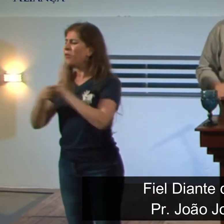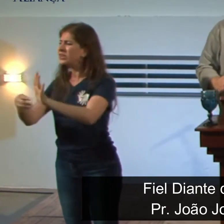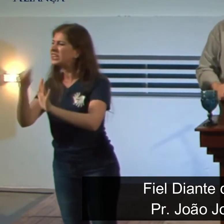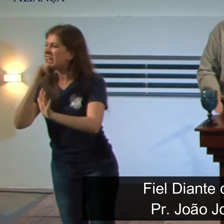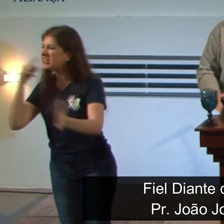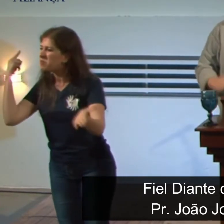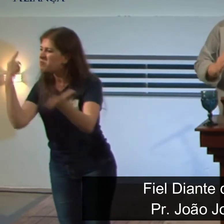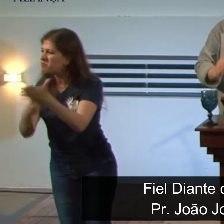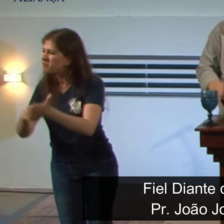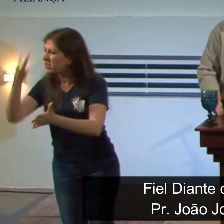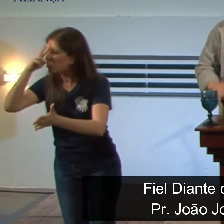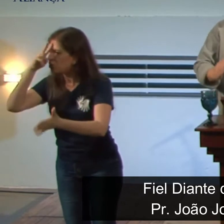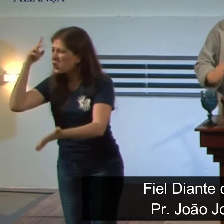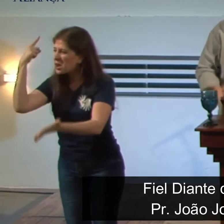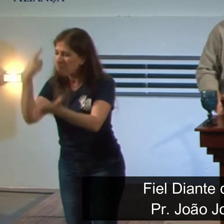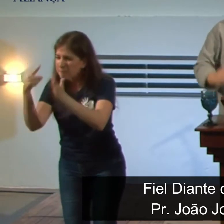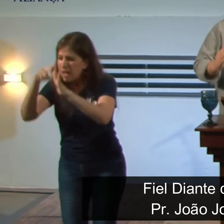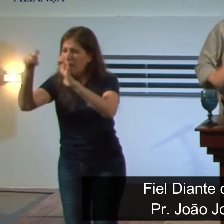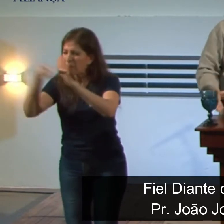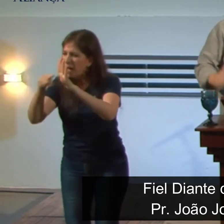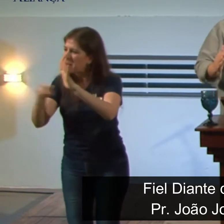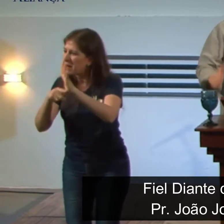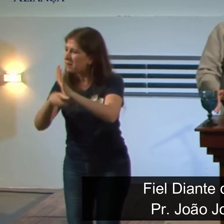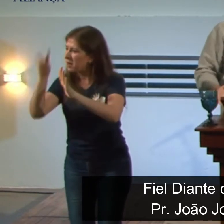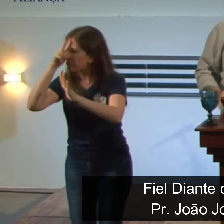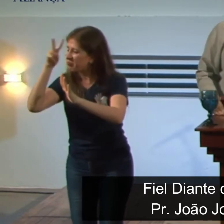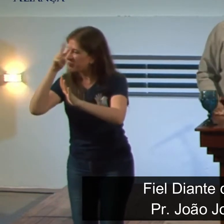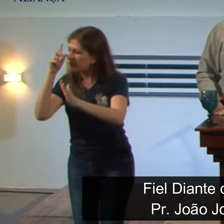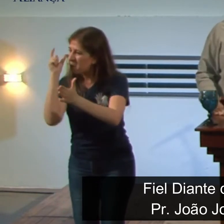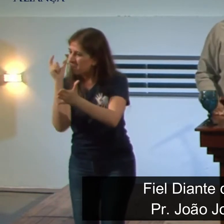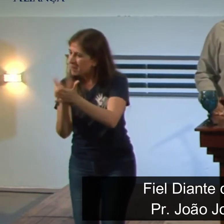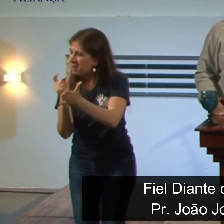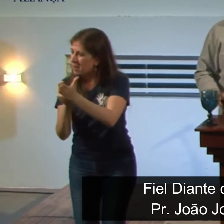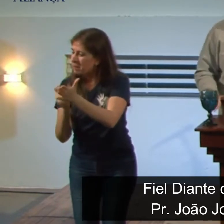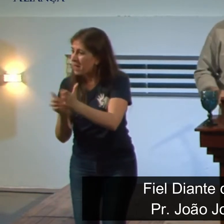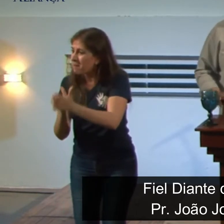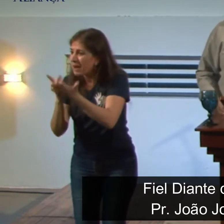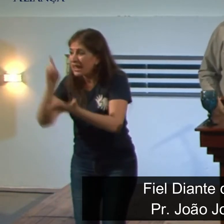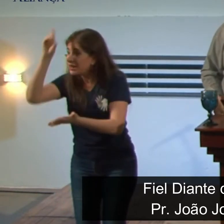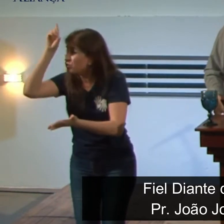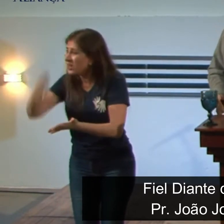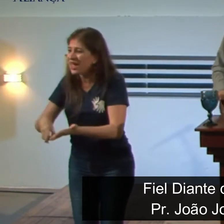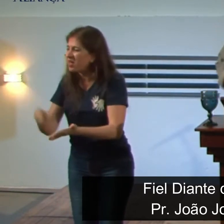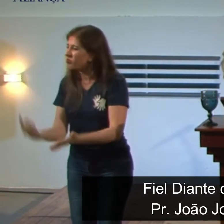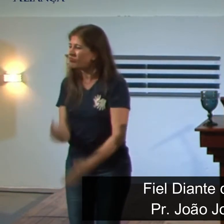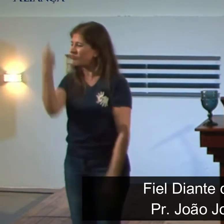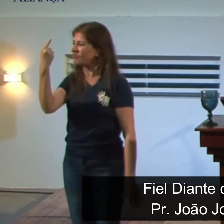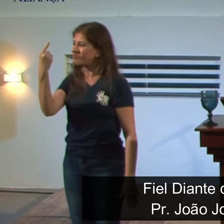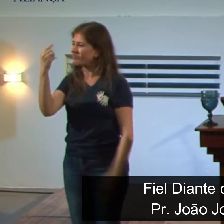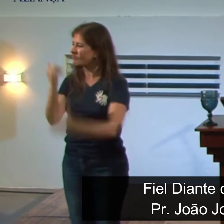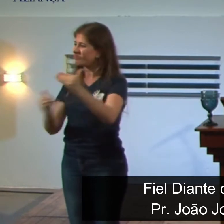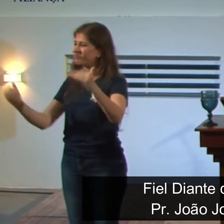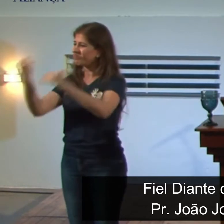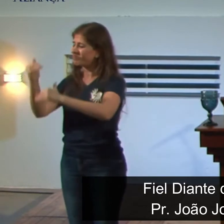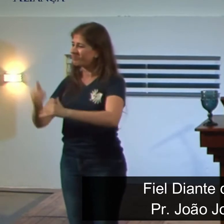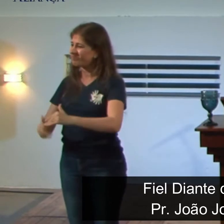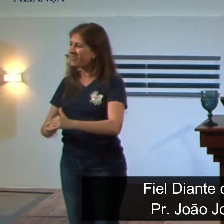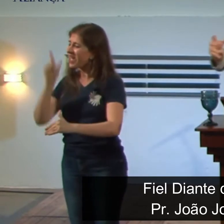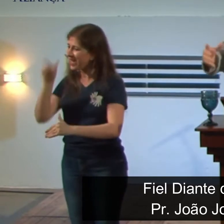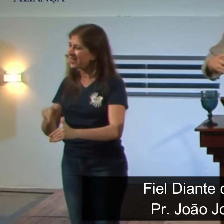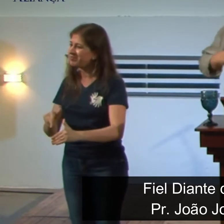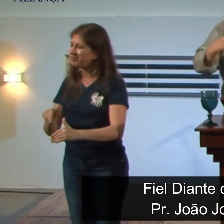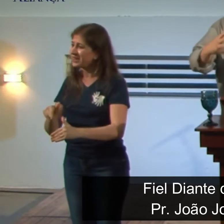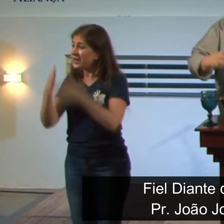Deus é soberano e a palavra dele é suficiente. É suficiente. Então, não esqueça disso.